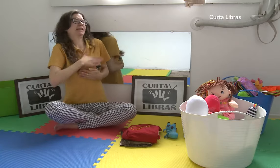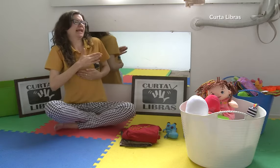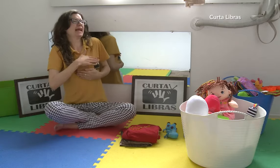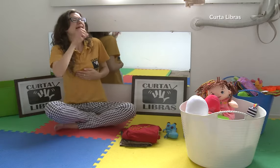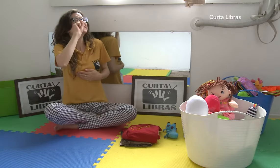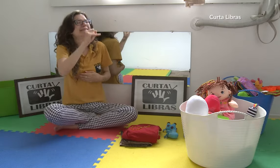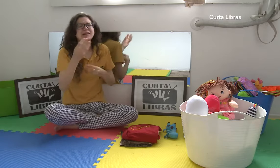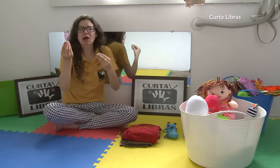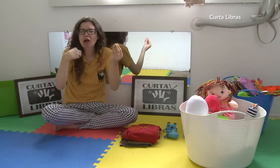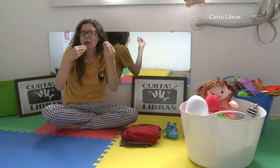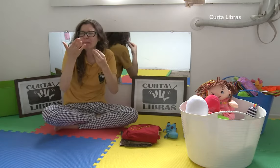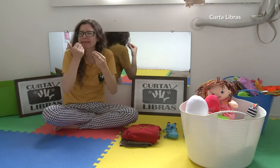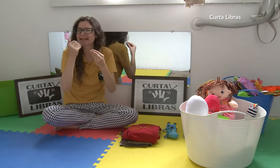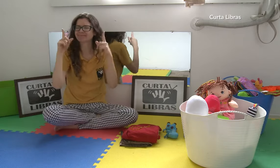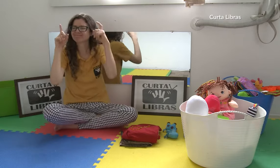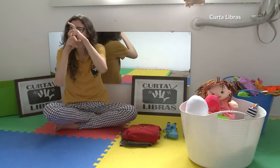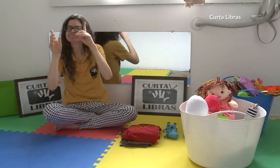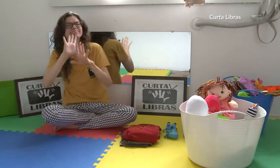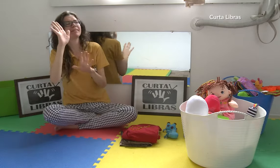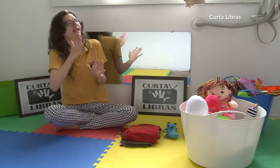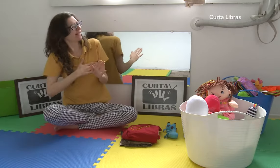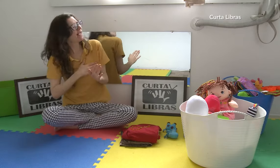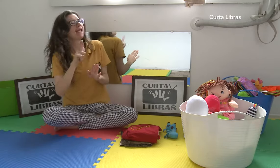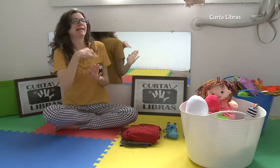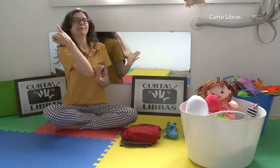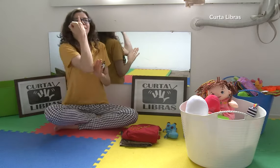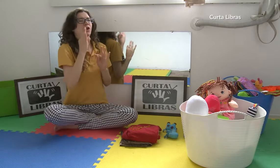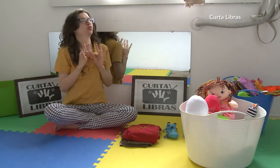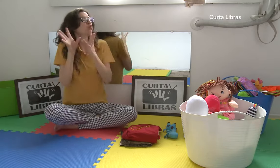a amamentação, mesmo já com a introdução alimentar.